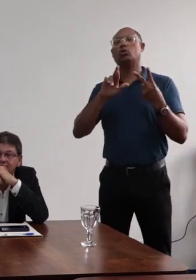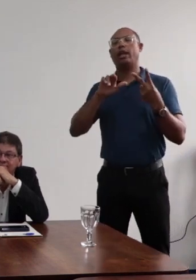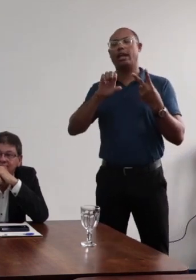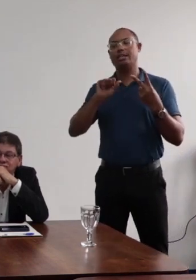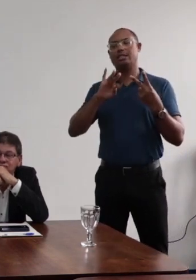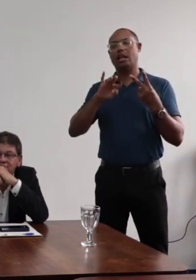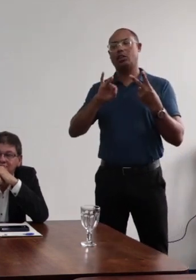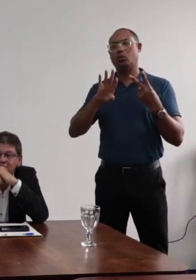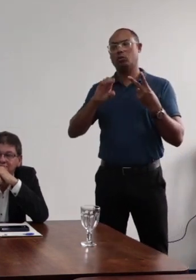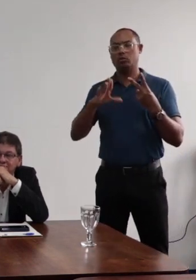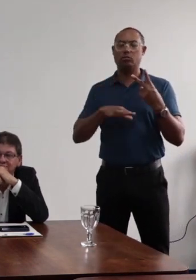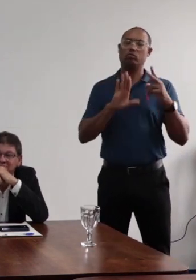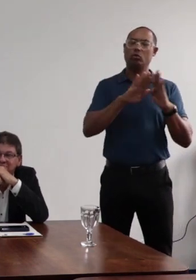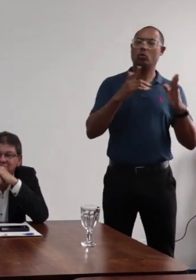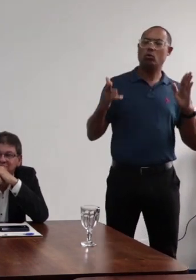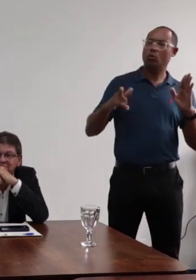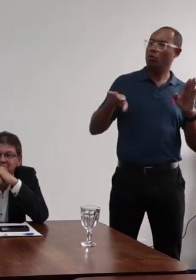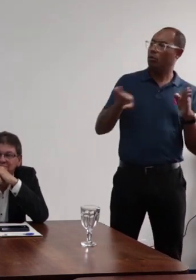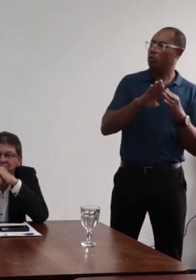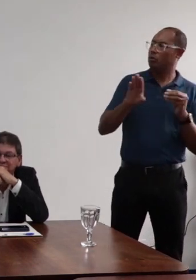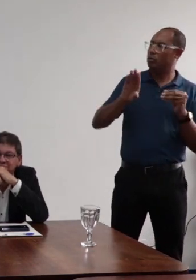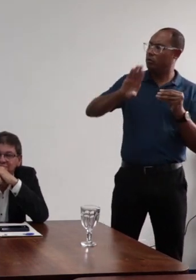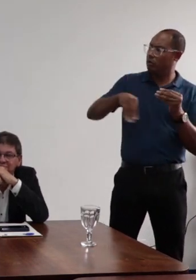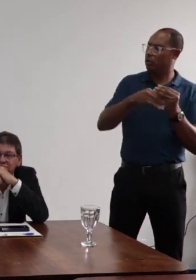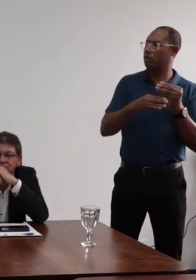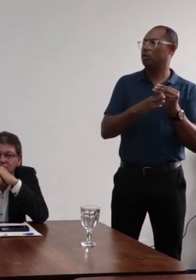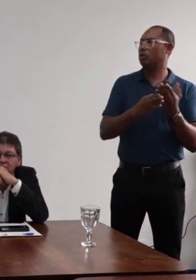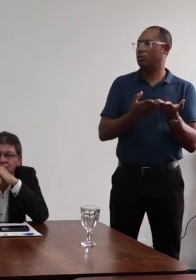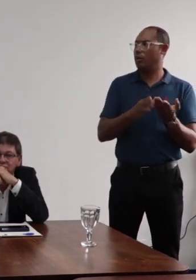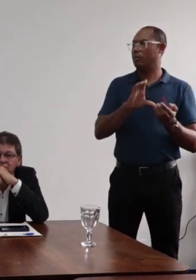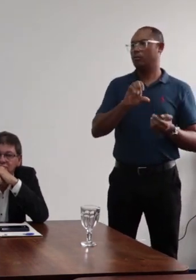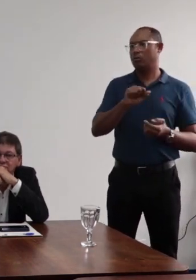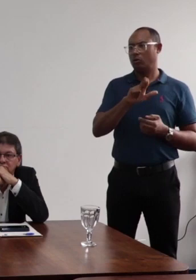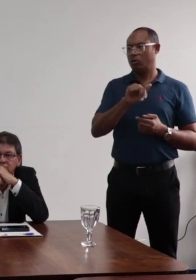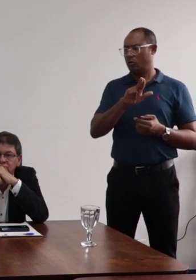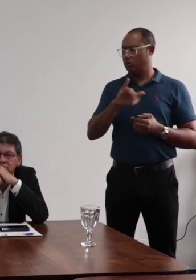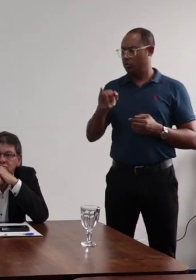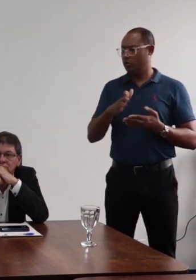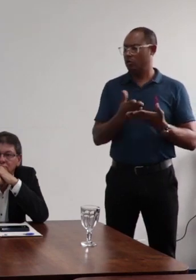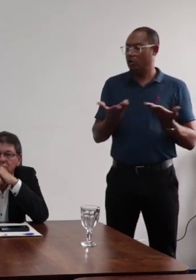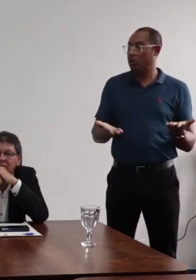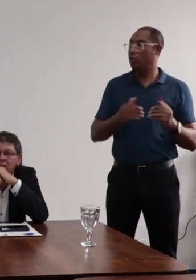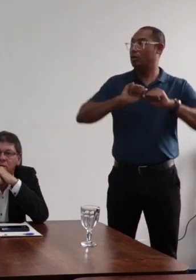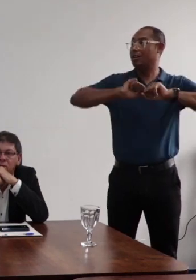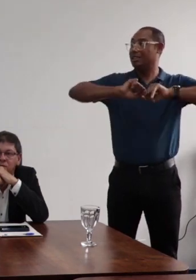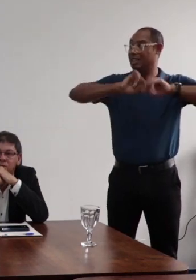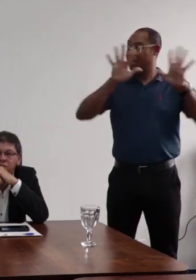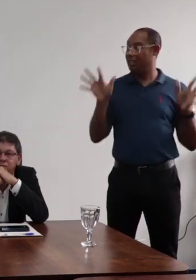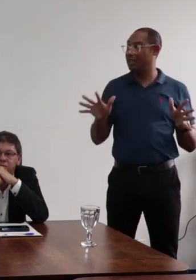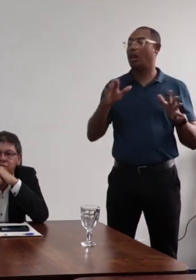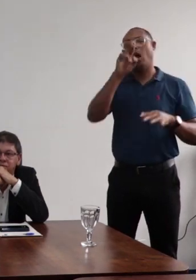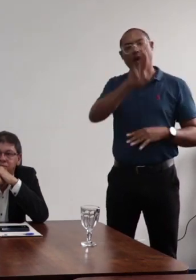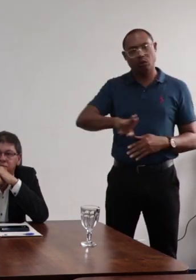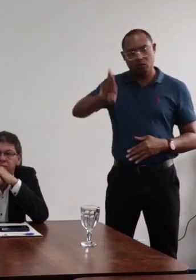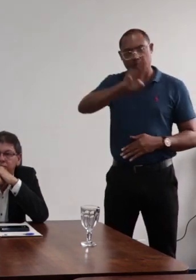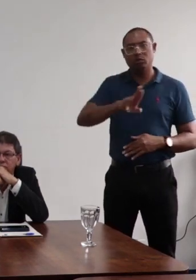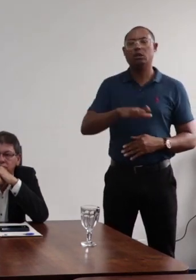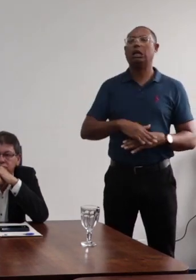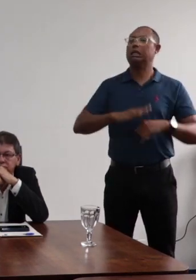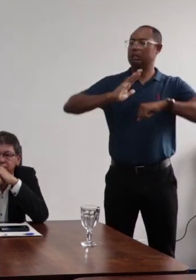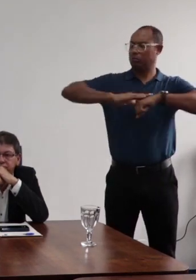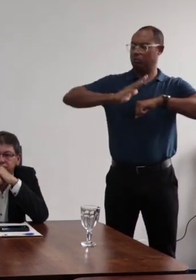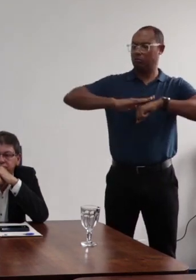claro que o CONSUNE é responsável por formar listaclipse. O que está claro lá é que a Universidade tem